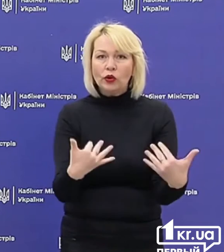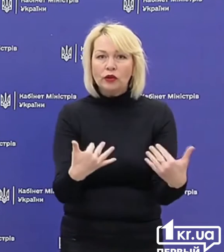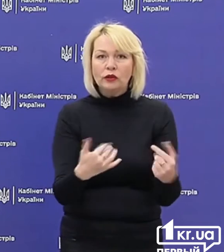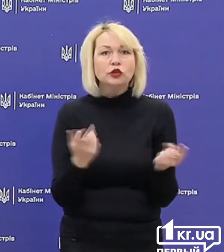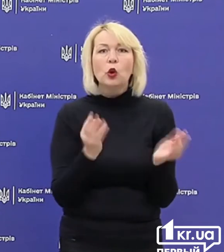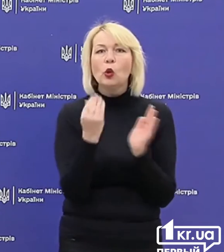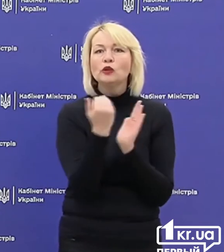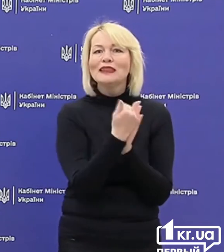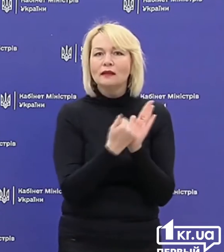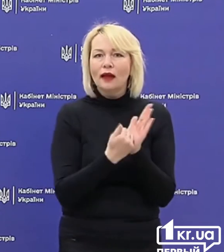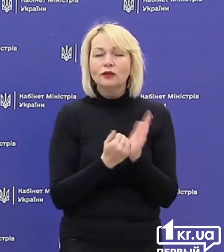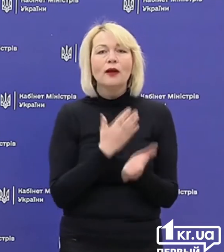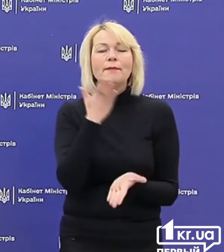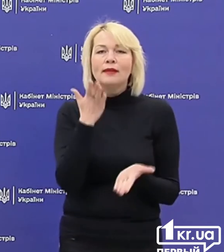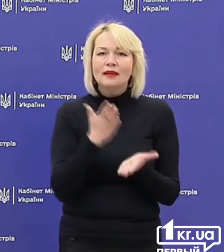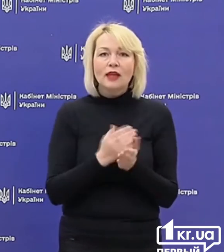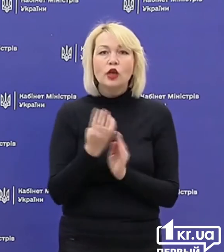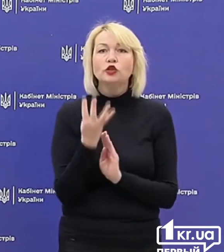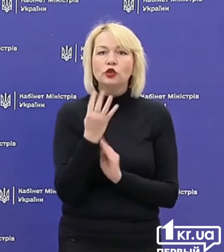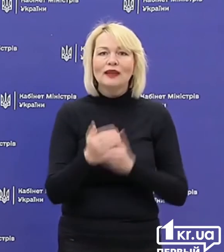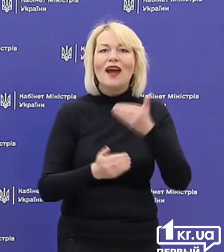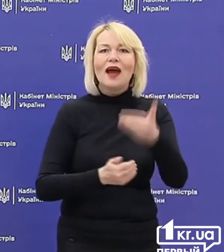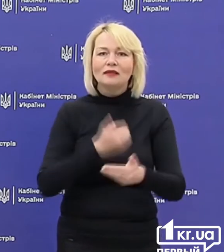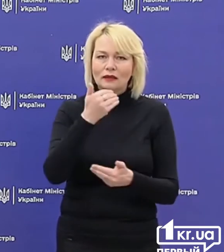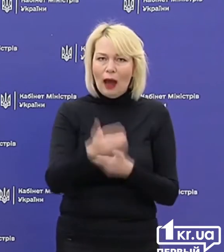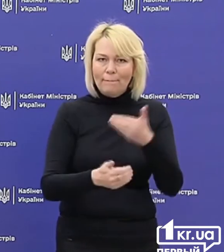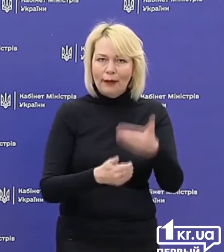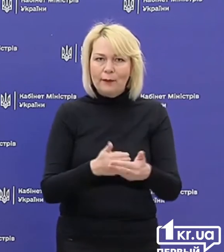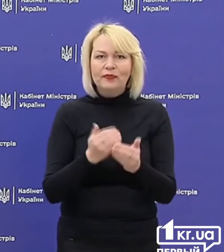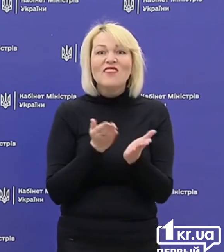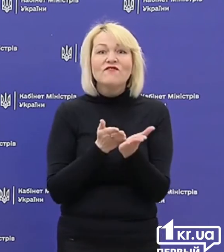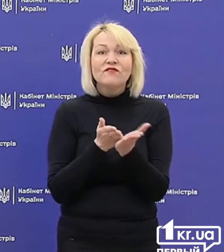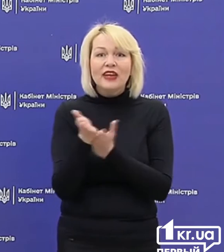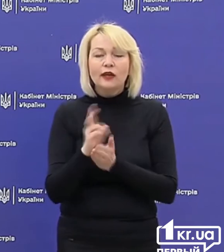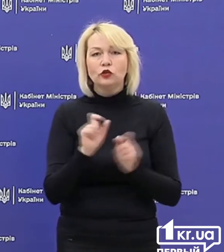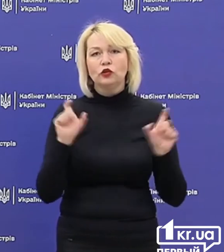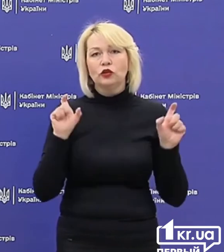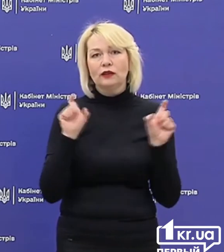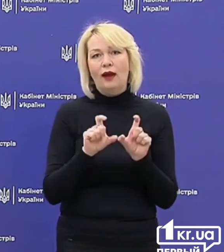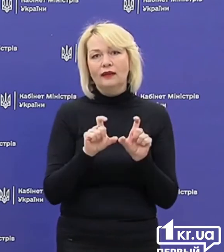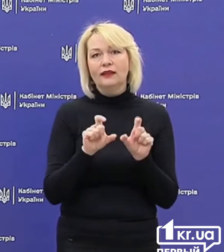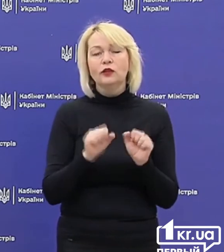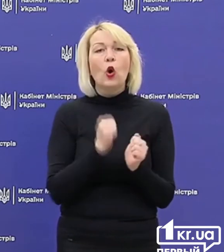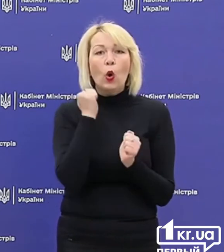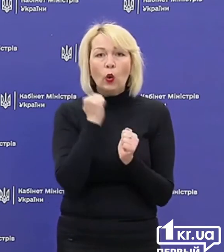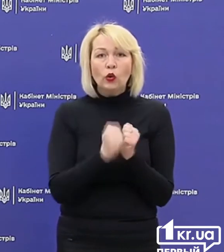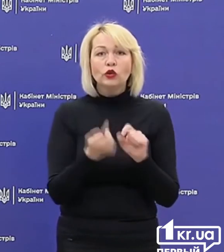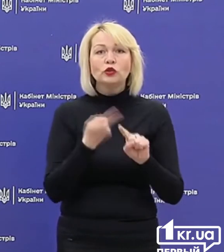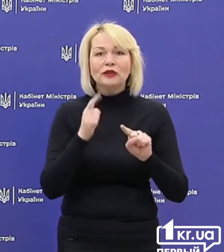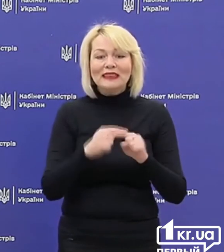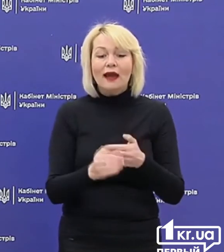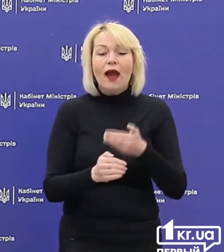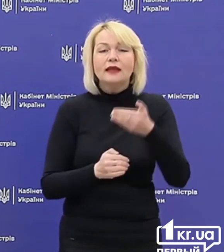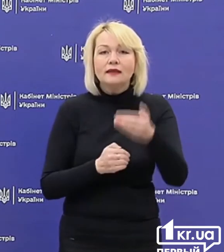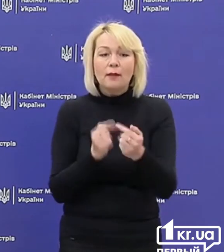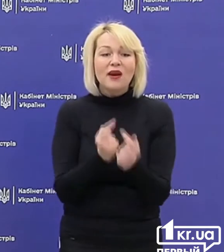складаються? У нас є чотири етапи. Чотири етапи виходу з карантину. У кожному з цих етапів